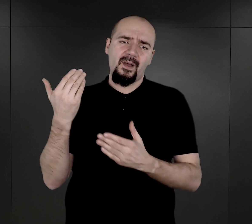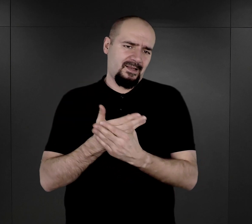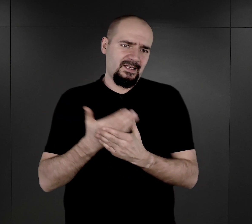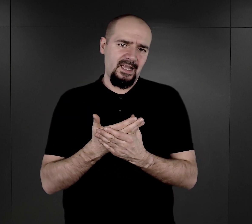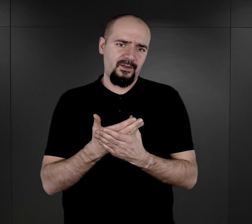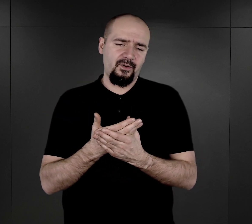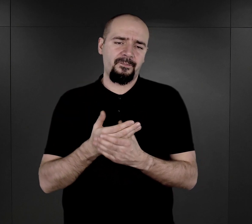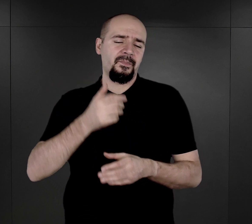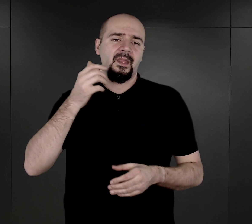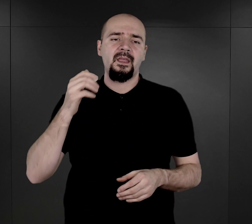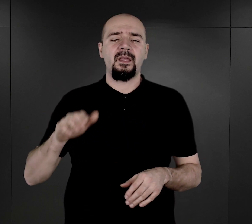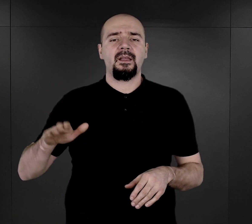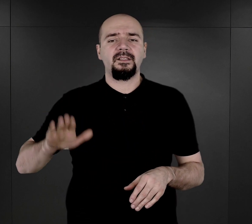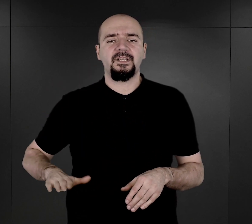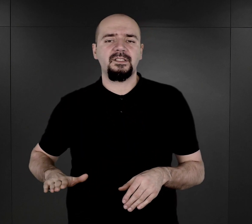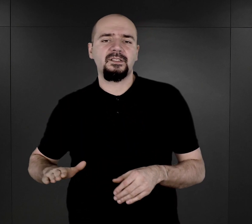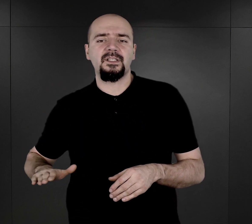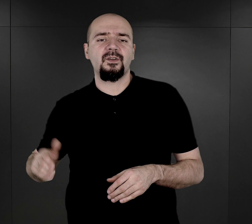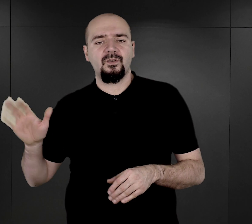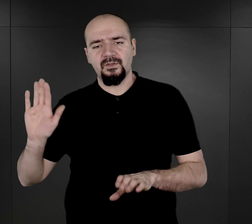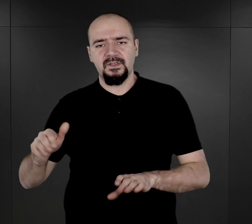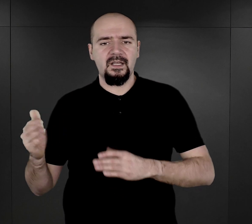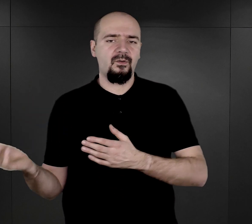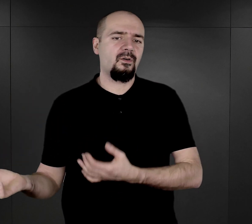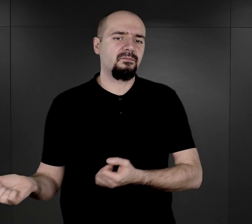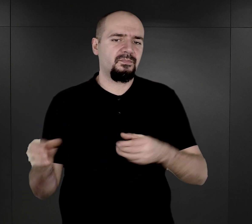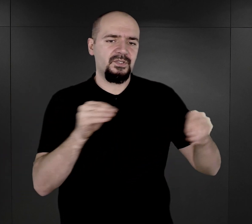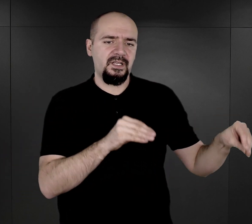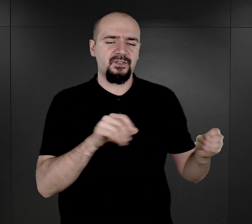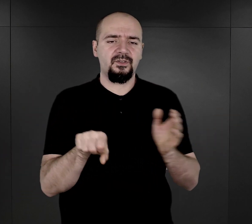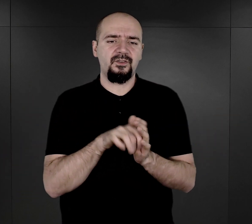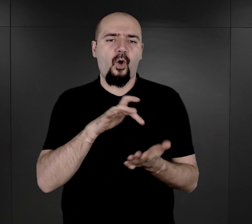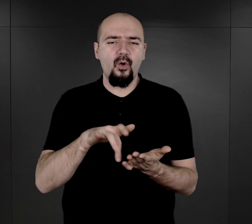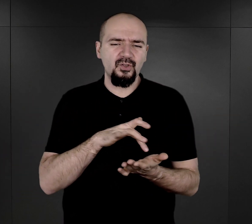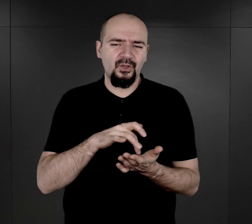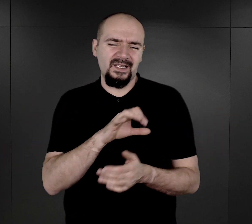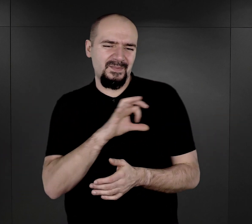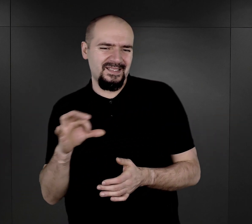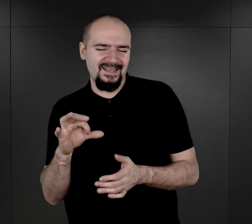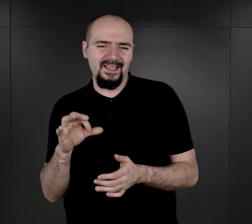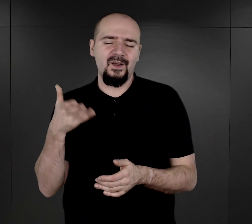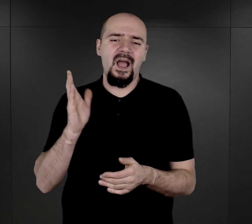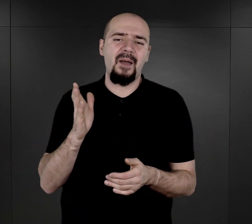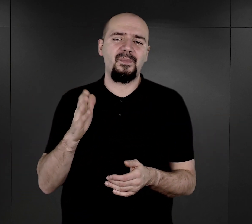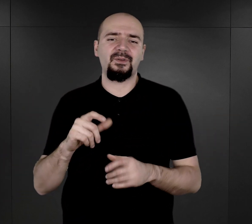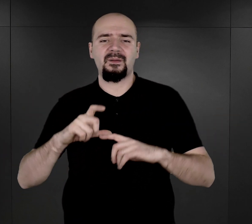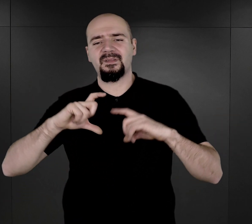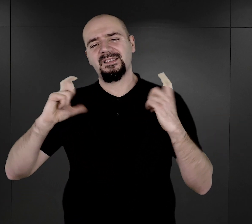zostało umieszczone najpierw w takim ośrodku, gdzie gromadzono Romów, a potem z całą dużą grupą przewieziona do